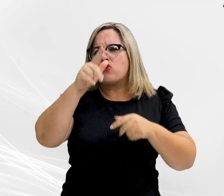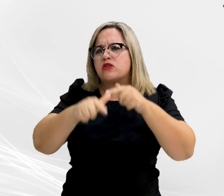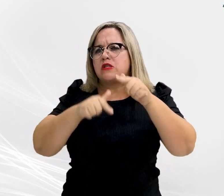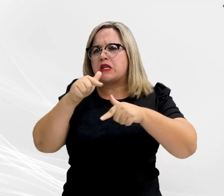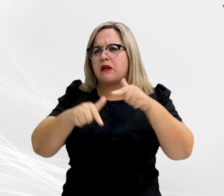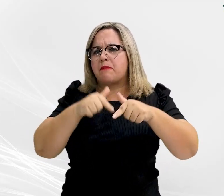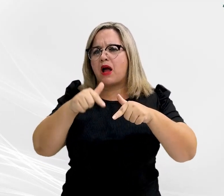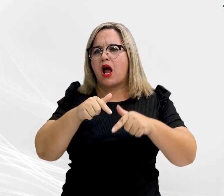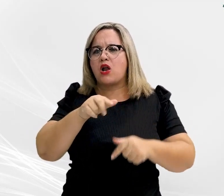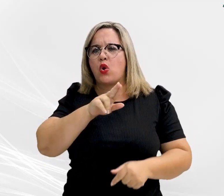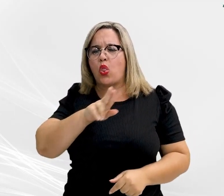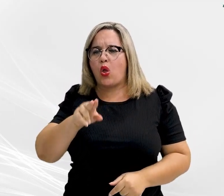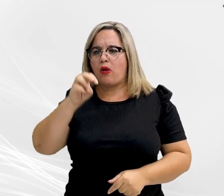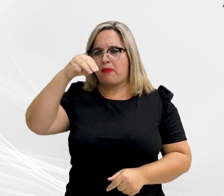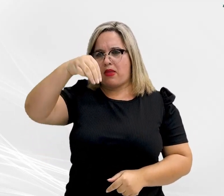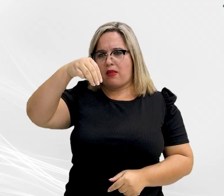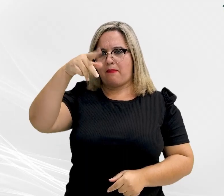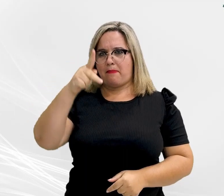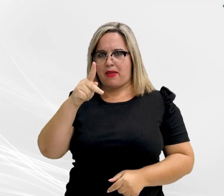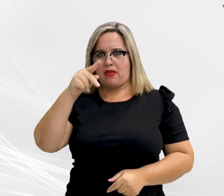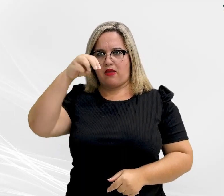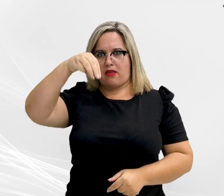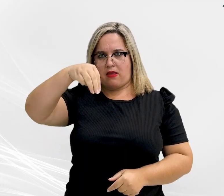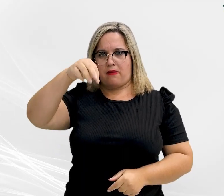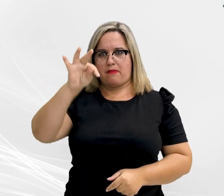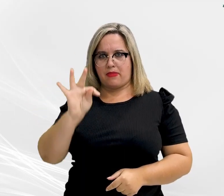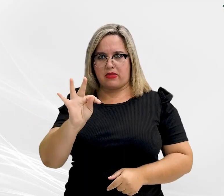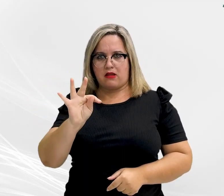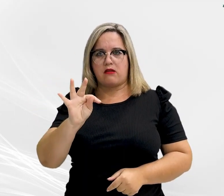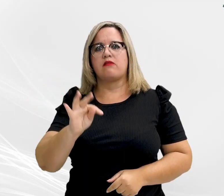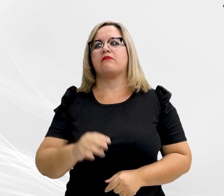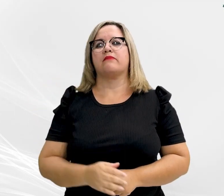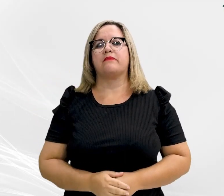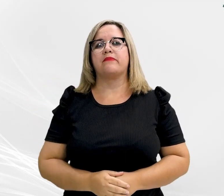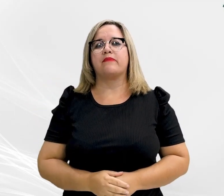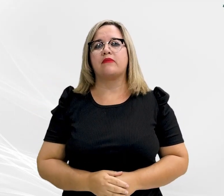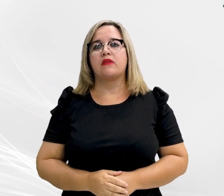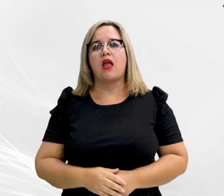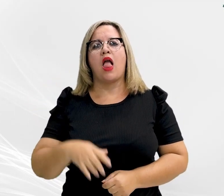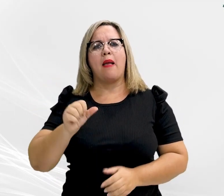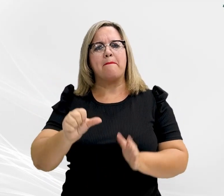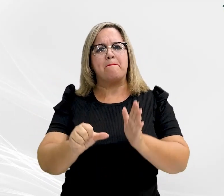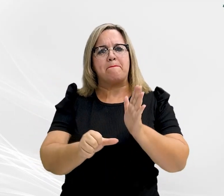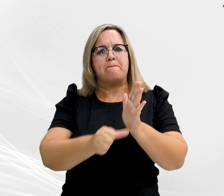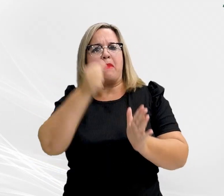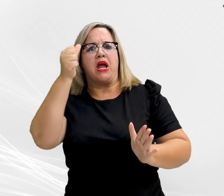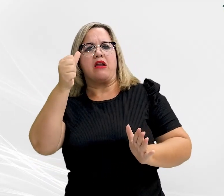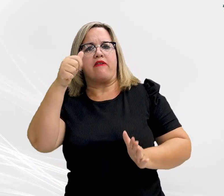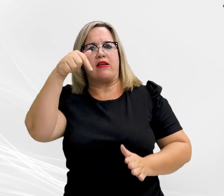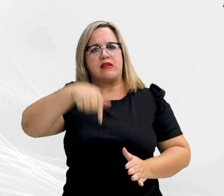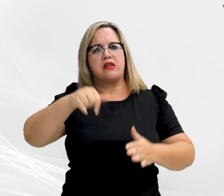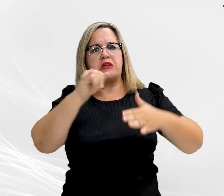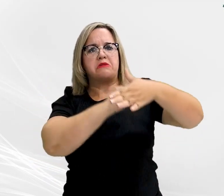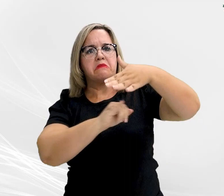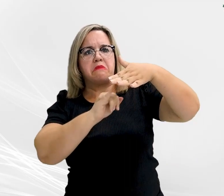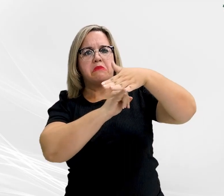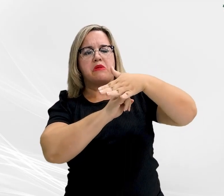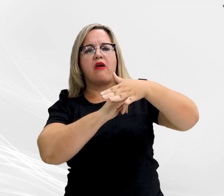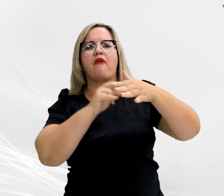MPMT. Por meio desta iniciativa, considerada pioneira na instituição, será realizado o